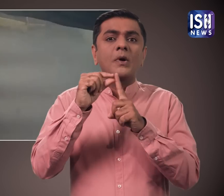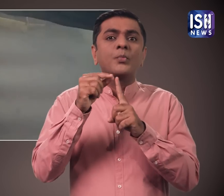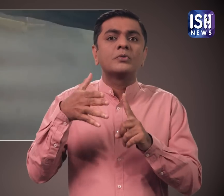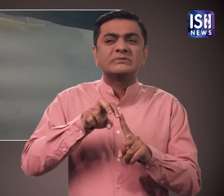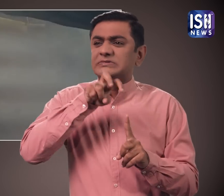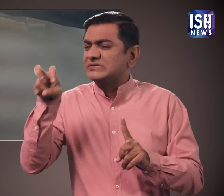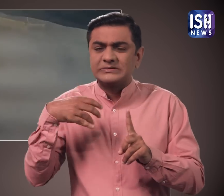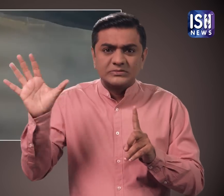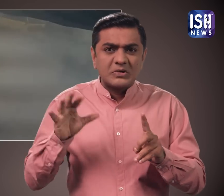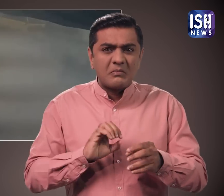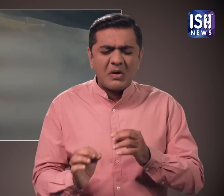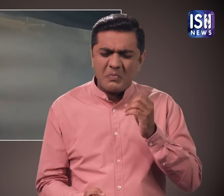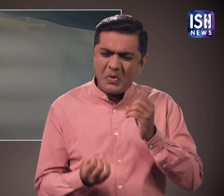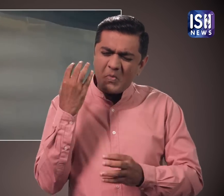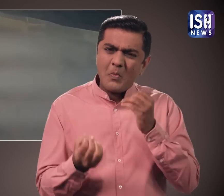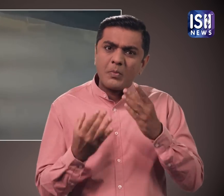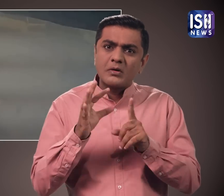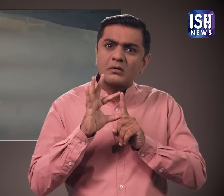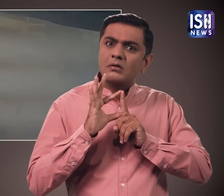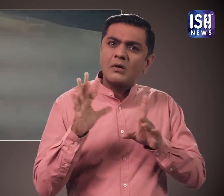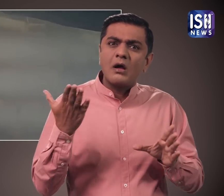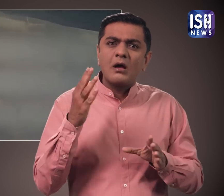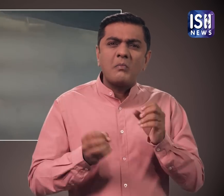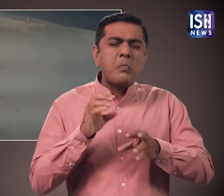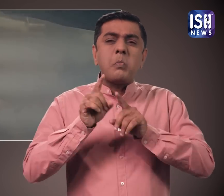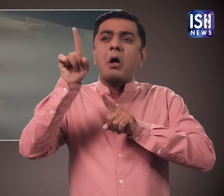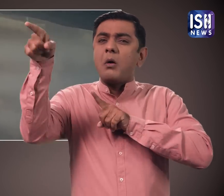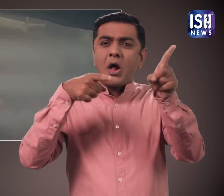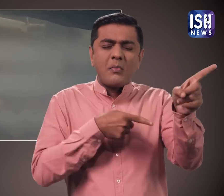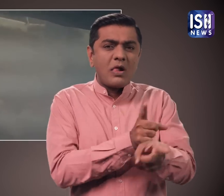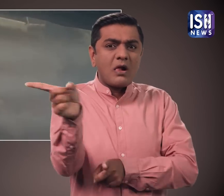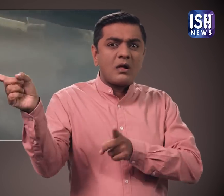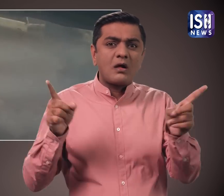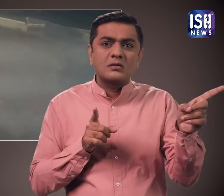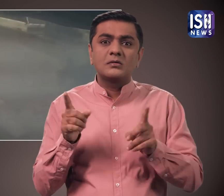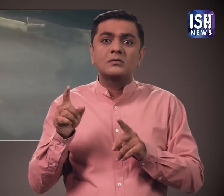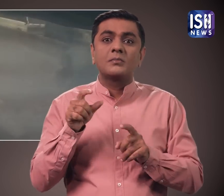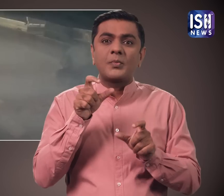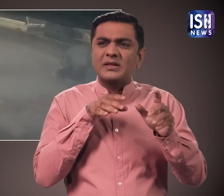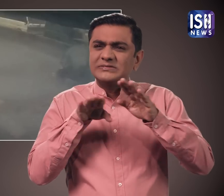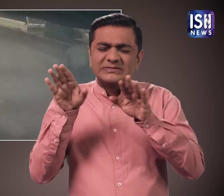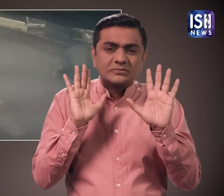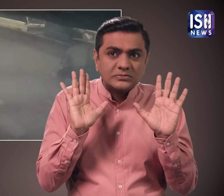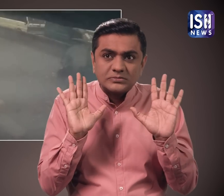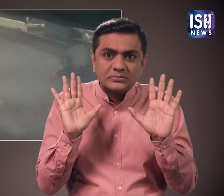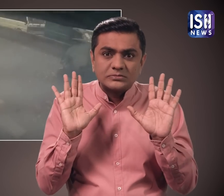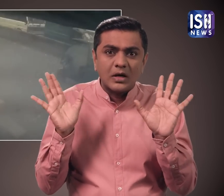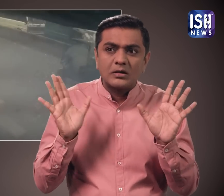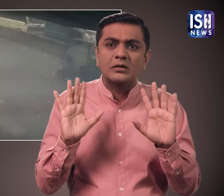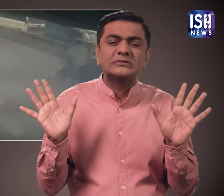पप्पू बेतर्टिब ढंग से उड़ रहे पटाकों से खुद को बचाने के लिए ई रिक्षा से कूद गया अन्य लोग भी खुद को बचाने